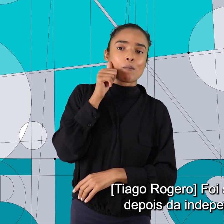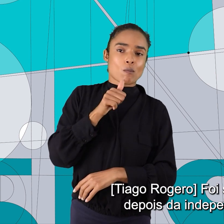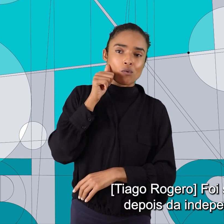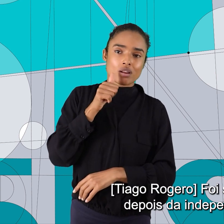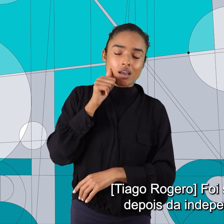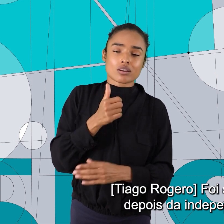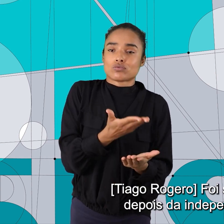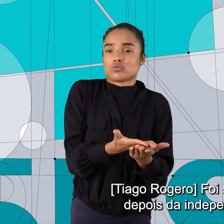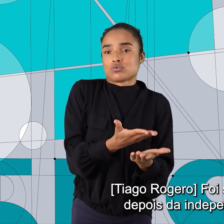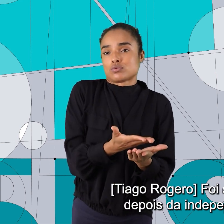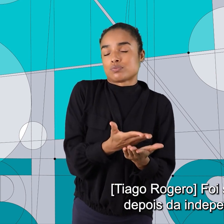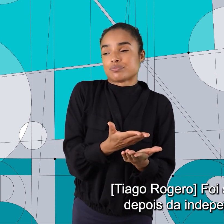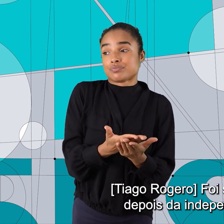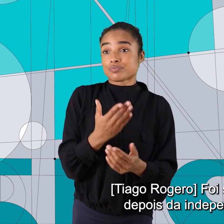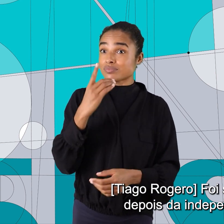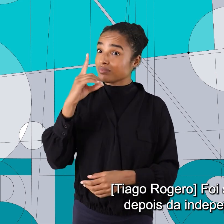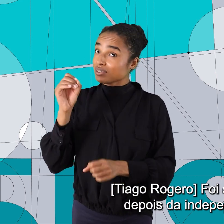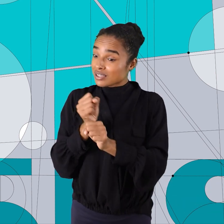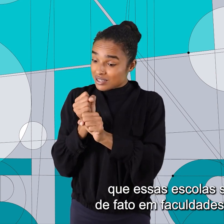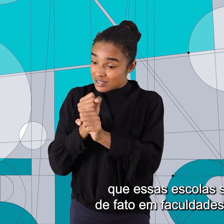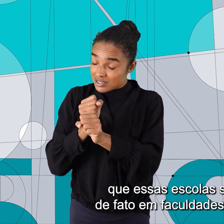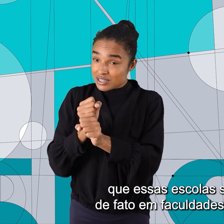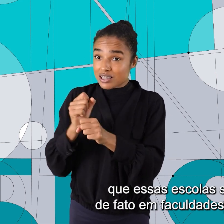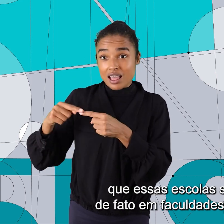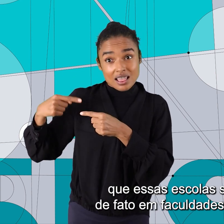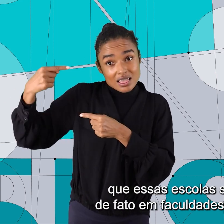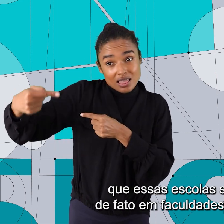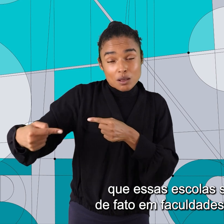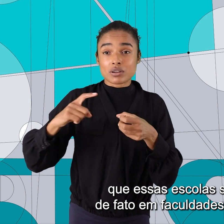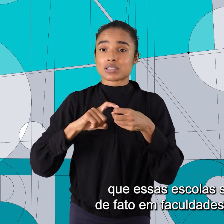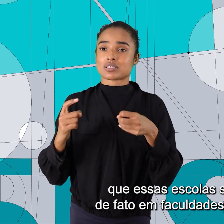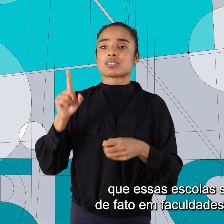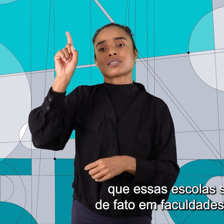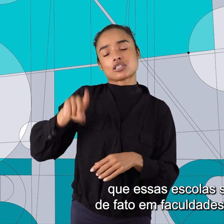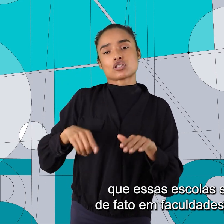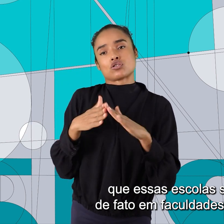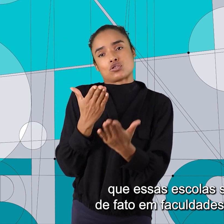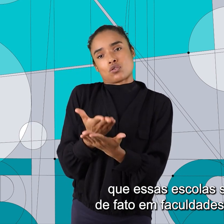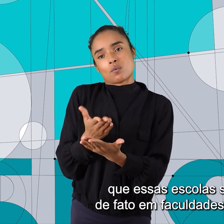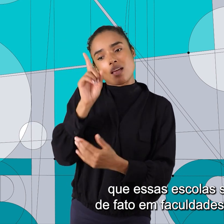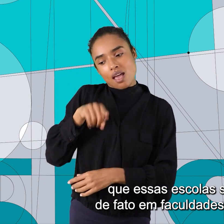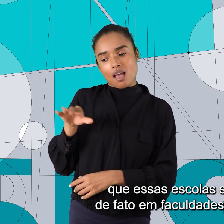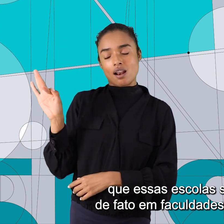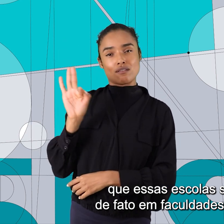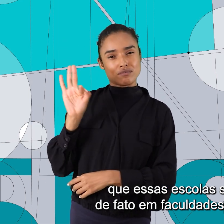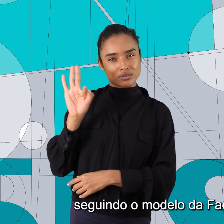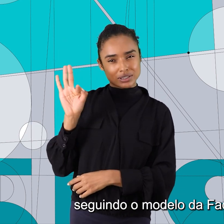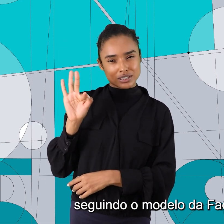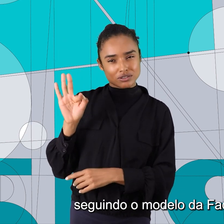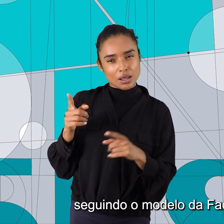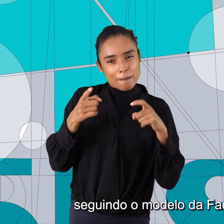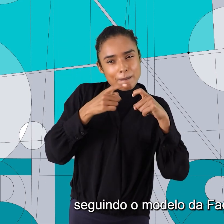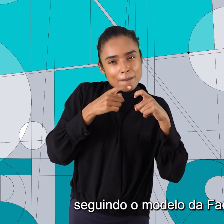Foi só 10 anos depois da independência que essas escolas se transformaram de fato em faculdades de medicina,